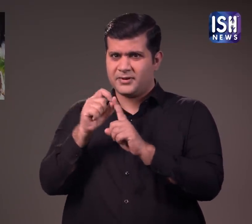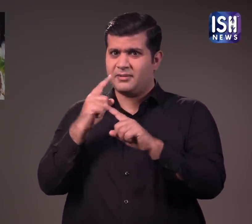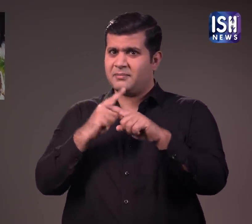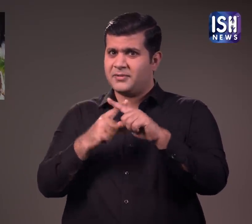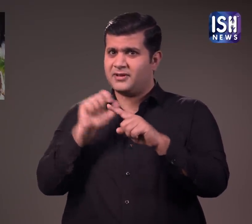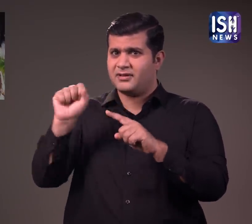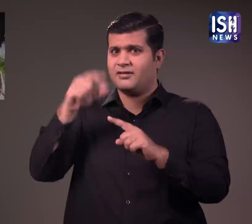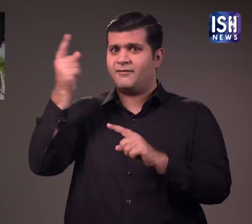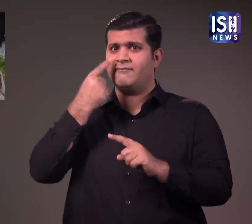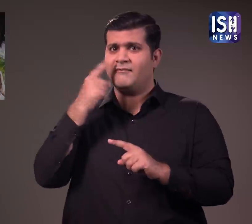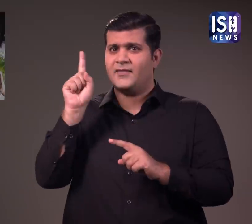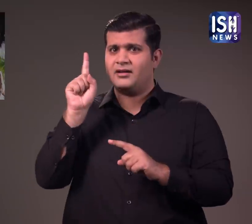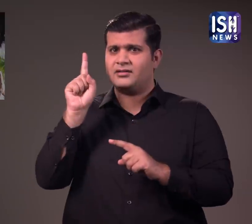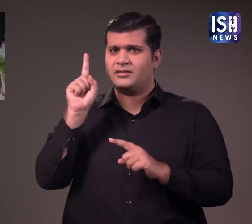हिंसा का मामला दर्च कराया था